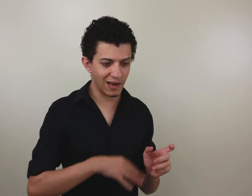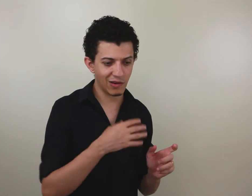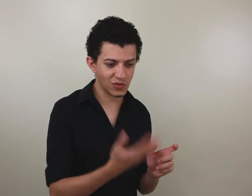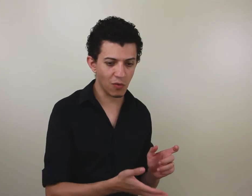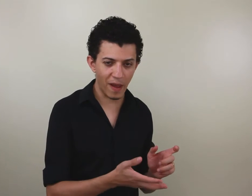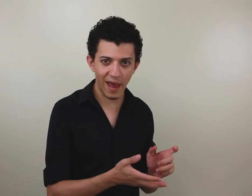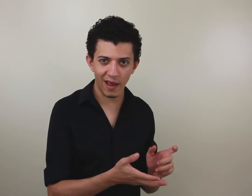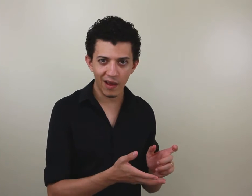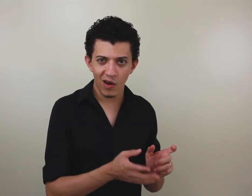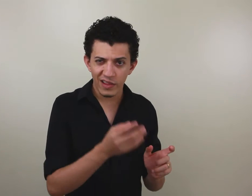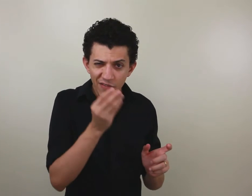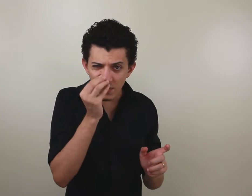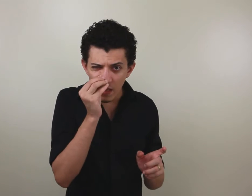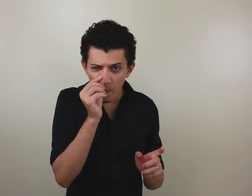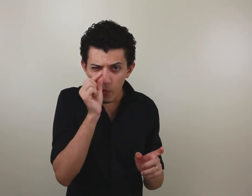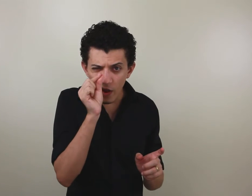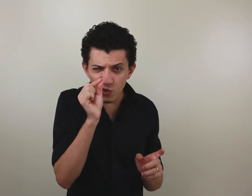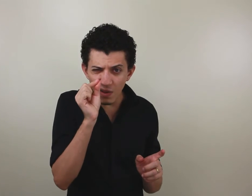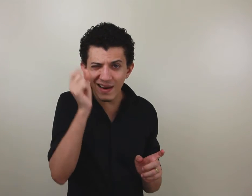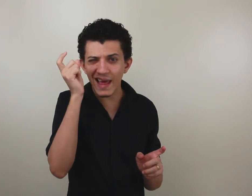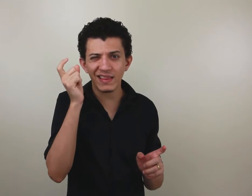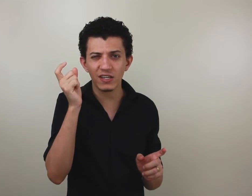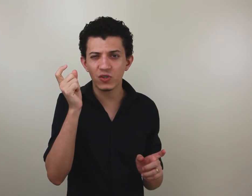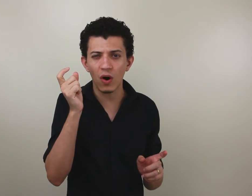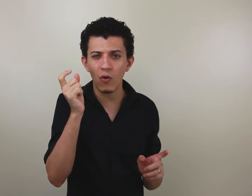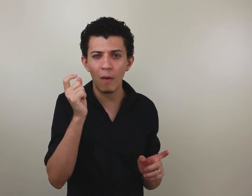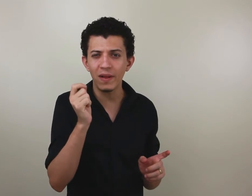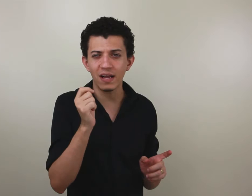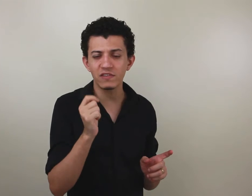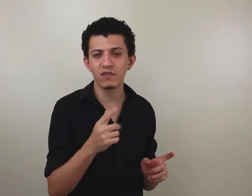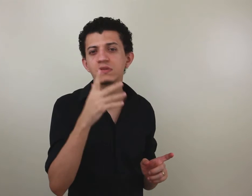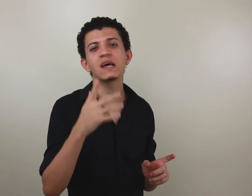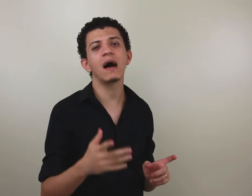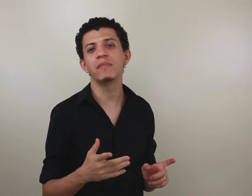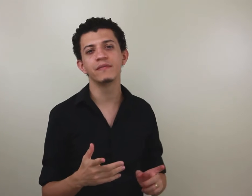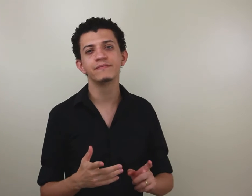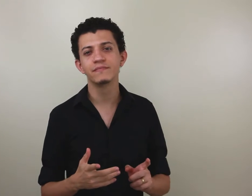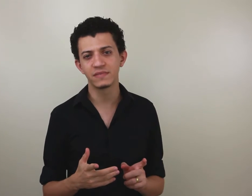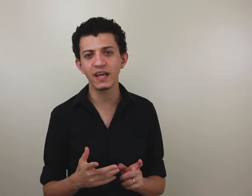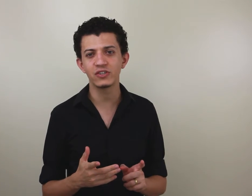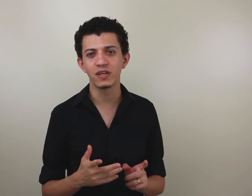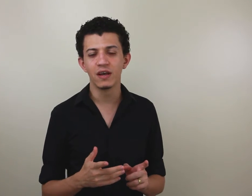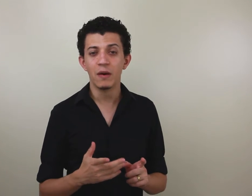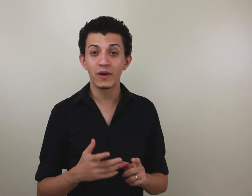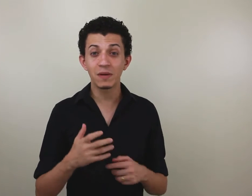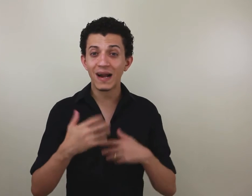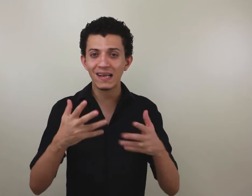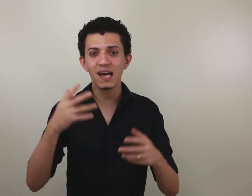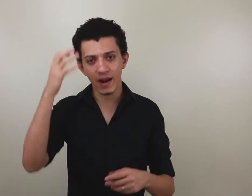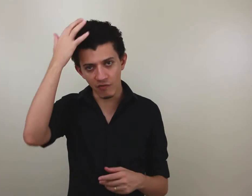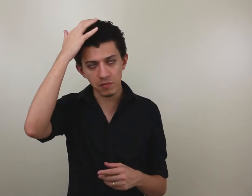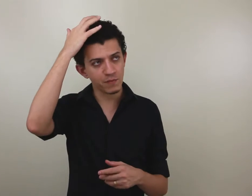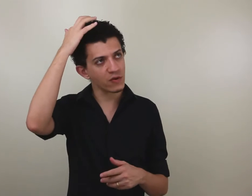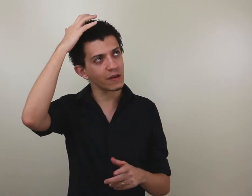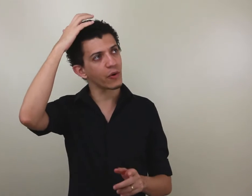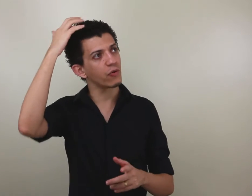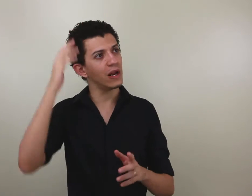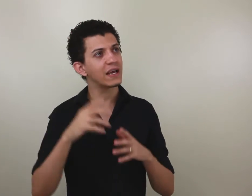ele não souber, talvez por causa de uma letra só, o aplicativo não sabe, entende? Por exemplo, casarão. Vamos supor que você procure ali